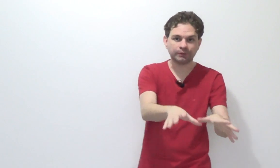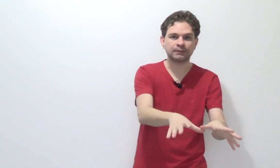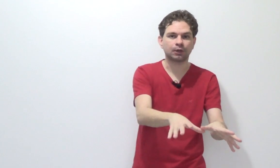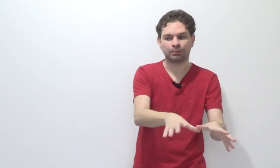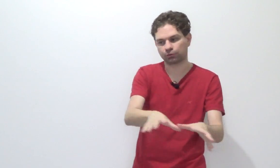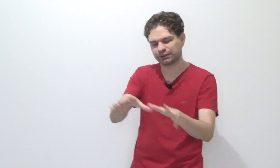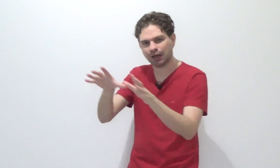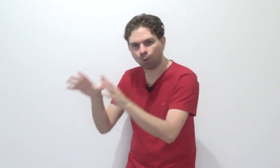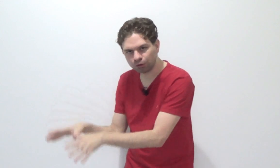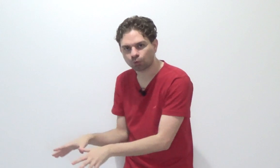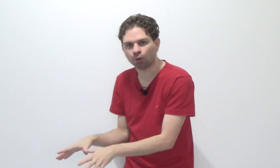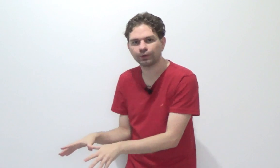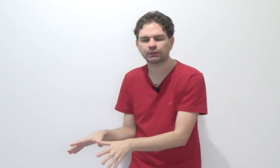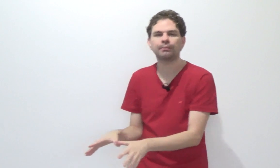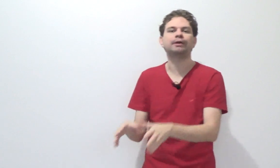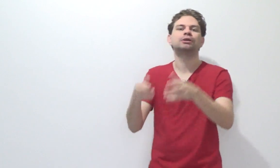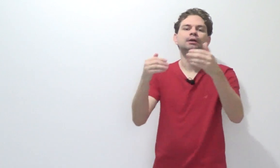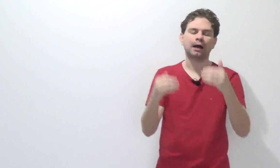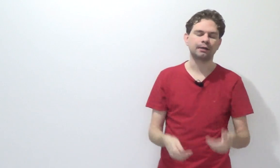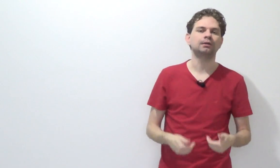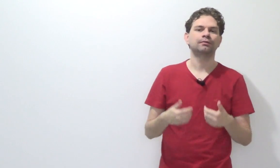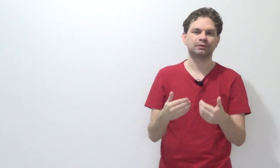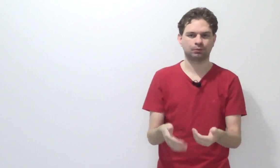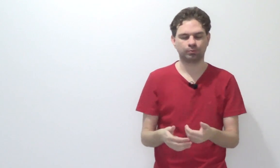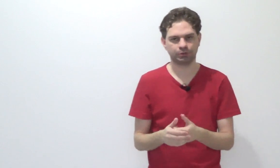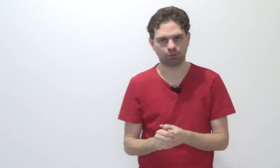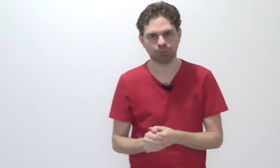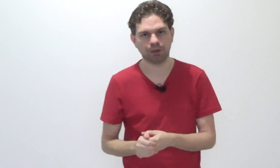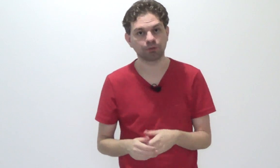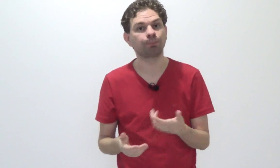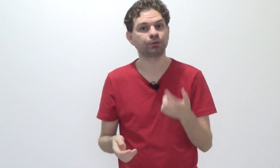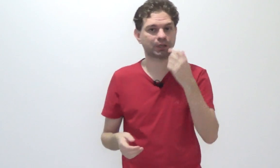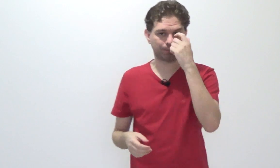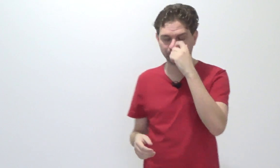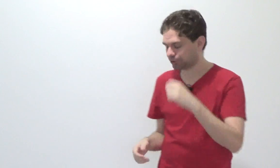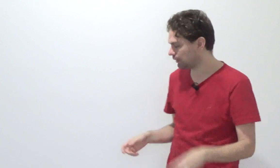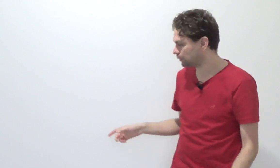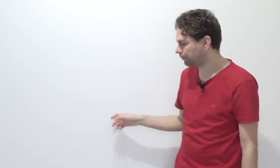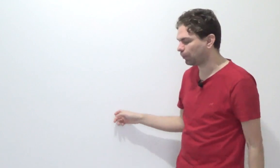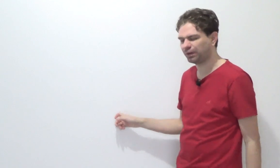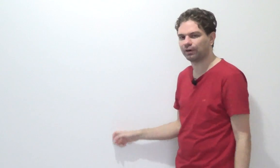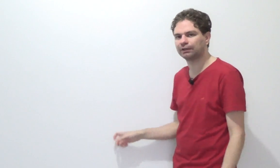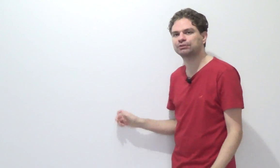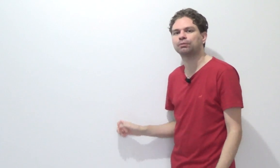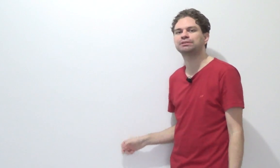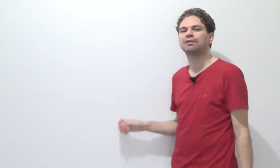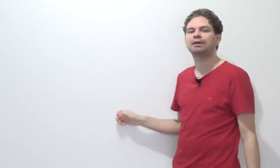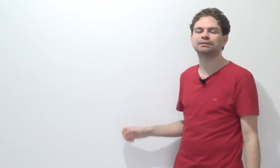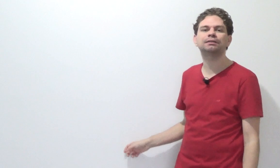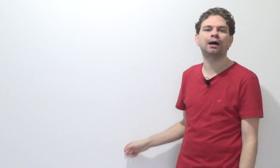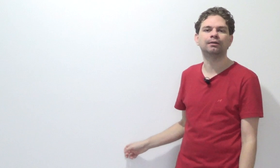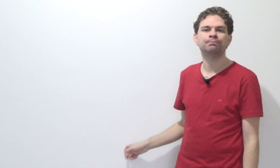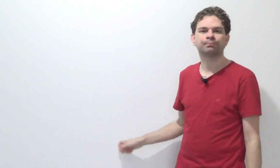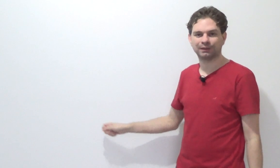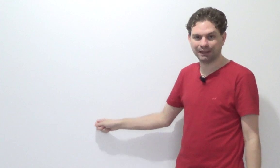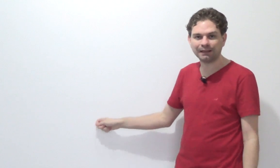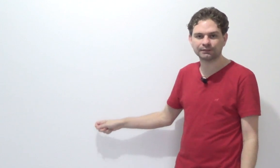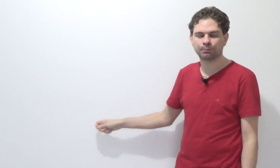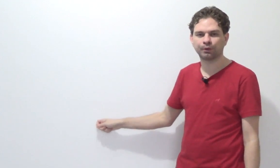aconteceu, mas eu não sei aonde ocorreu exatamente, aí vai ser o domicílio do réu. Então, por isso que é importante na ação penal privada você observar esse detalhe. Lá na ação penal